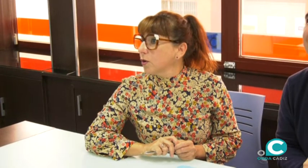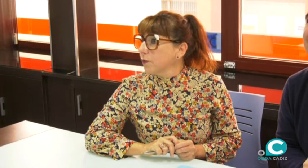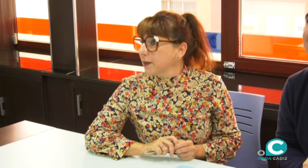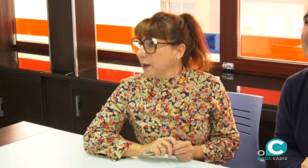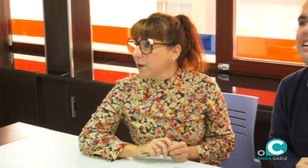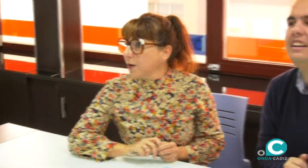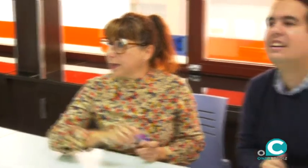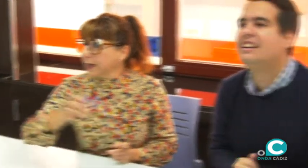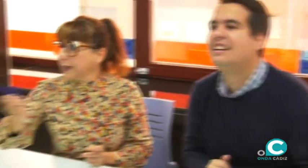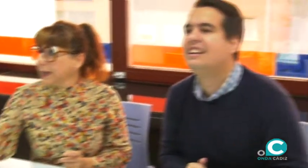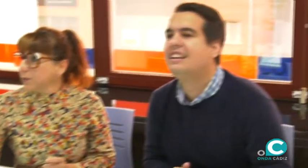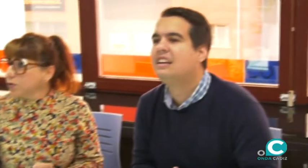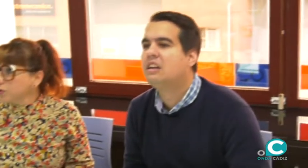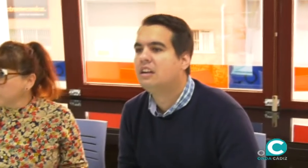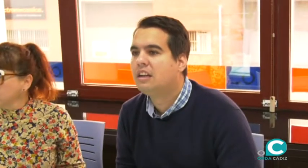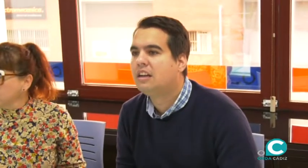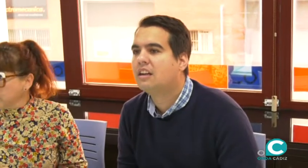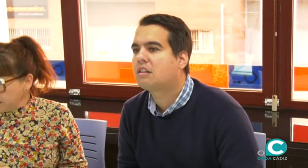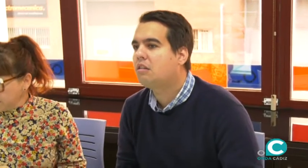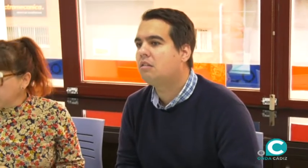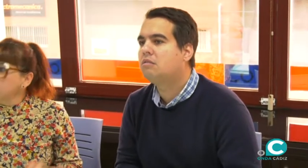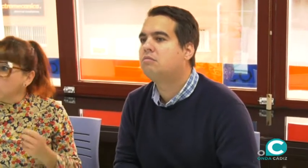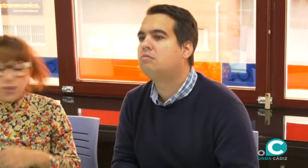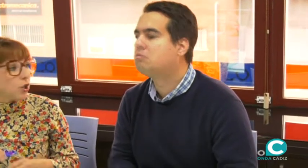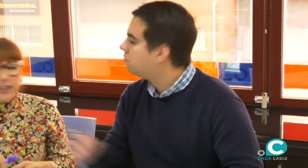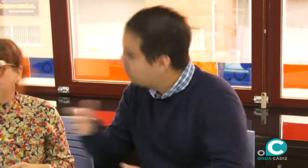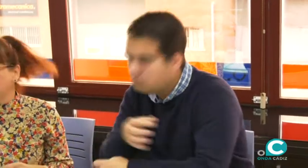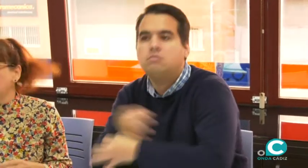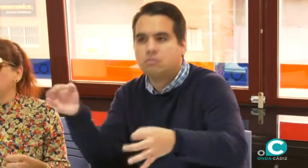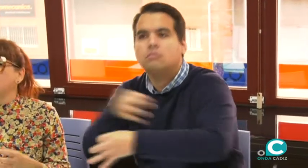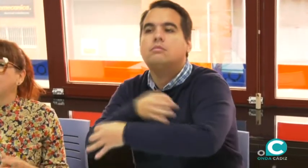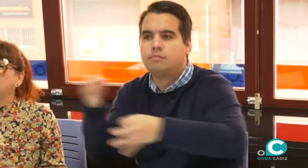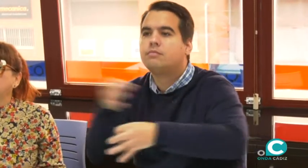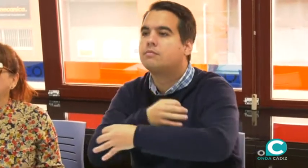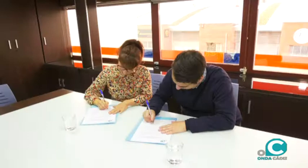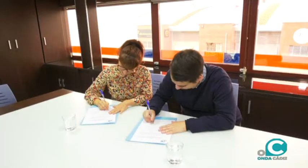Lo firmamos ahora ya que estáis aquí vosotros. Y luego se corrige y lo firmamos de manera más informada.